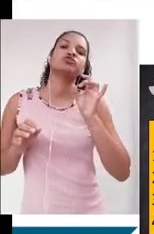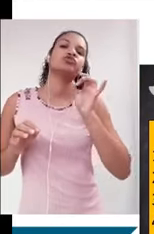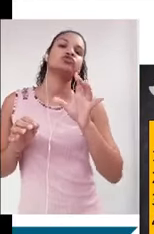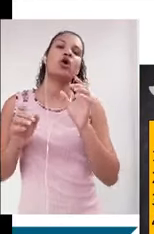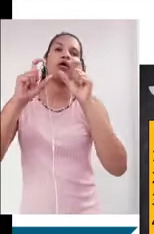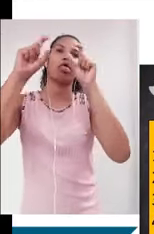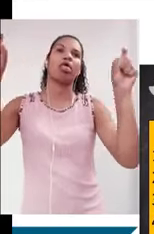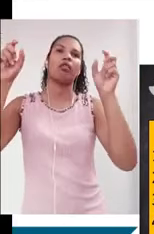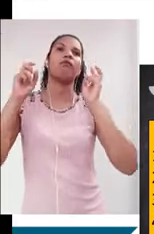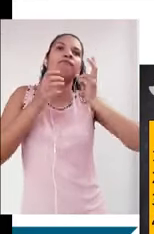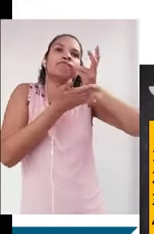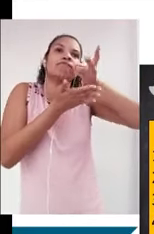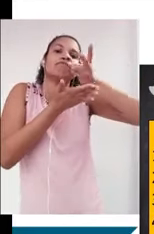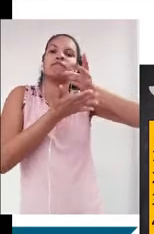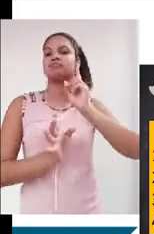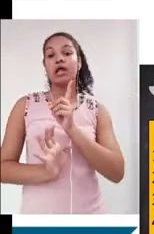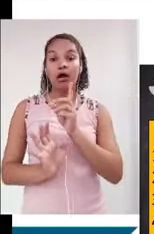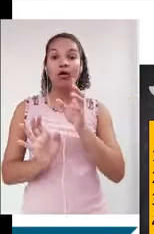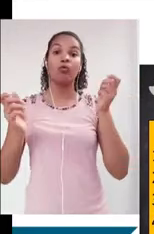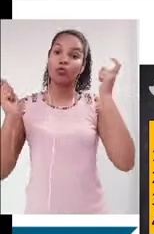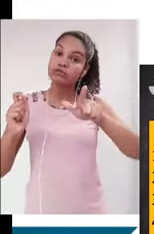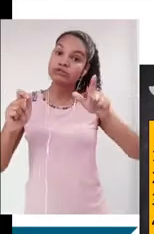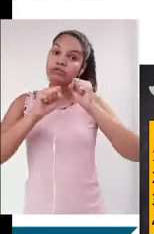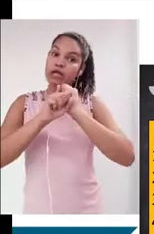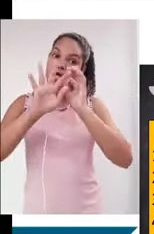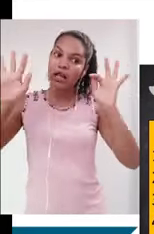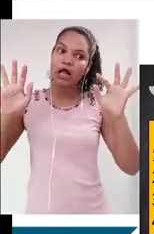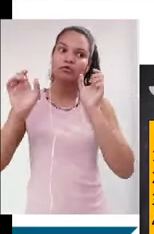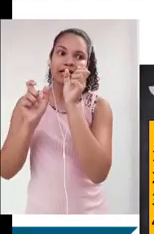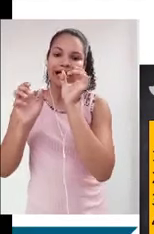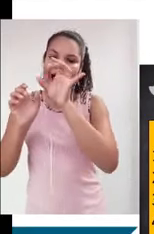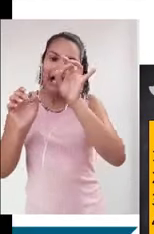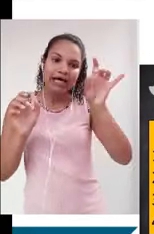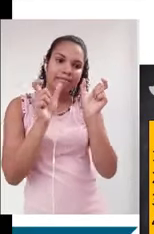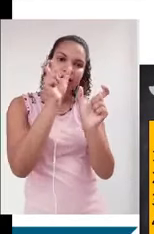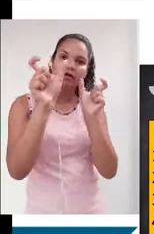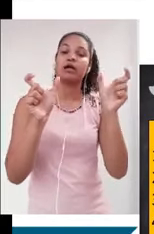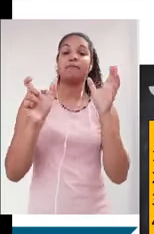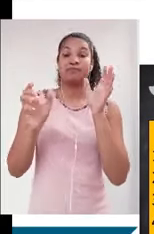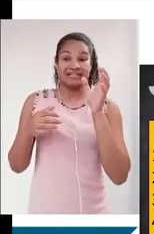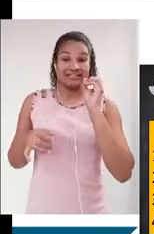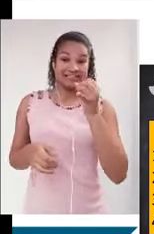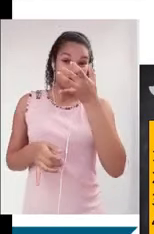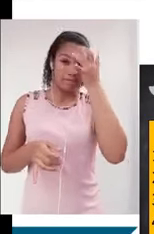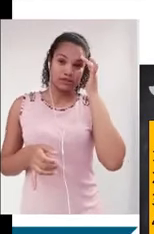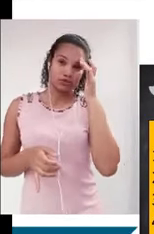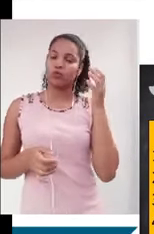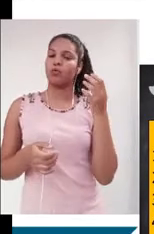de um contexto mais concreto. É isso que nós falamos de abstração. Se é um candidato que não tem tanta afeição em fazer esses processos, que